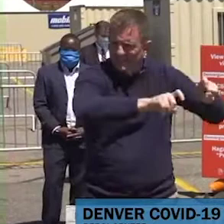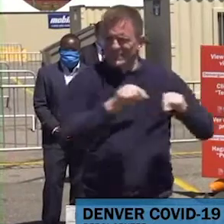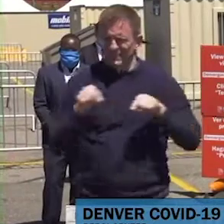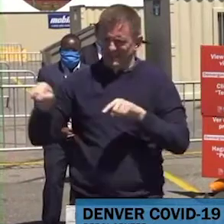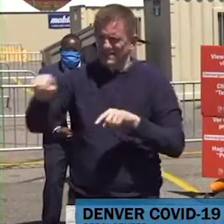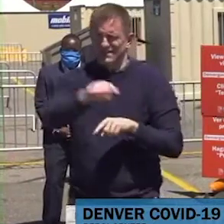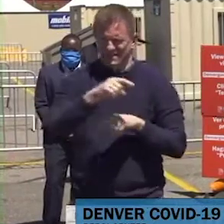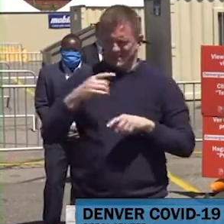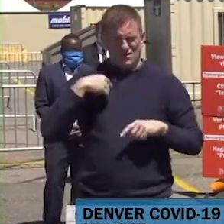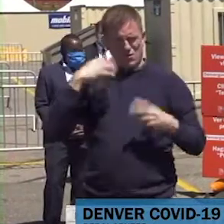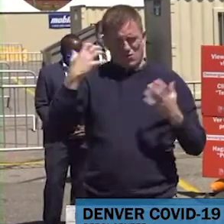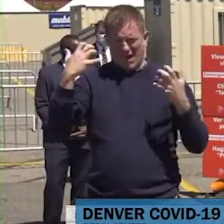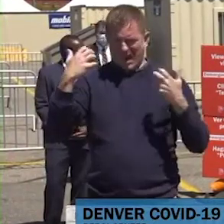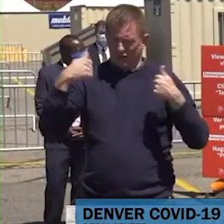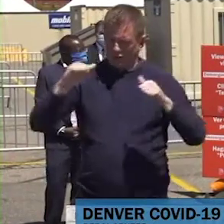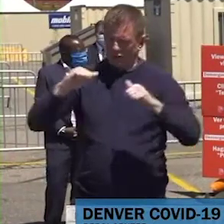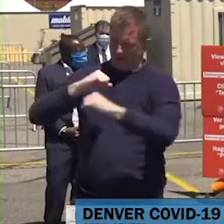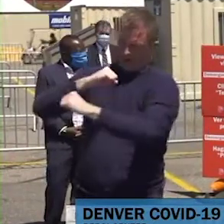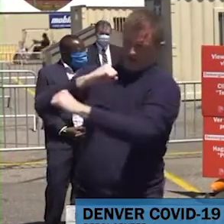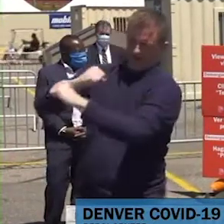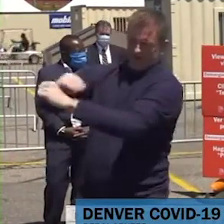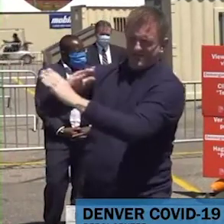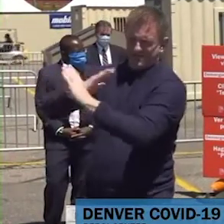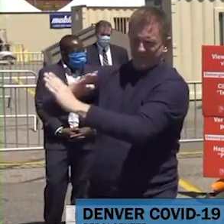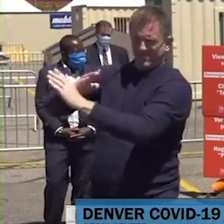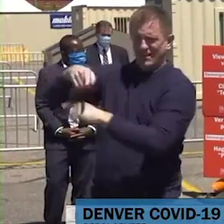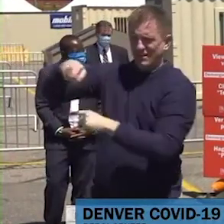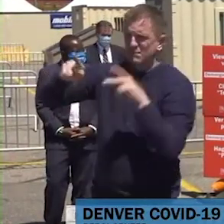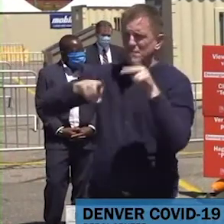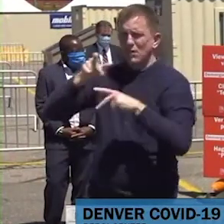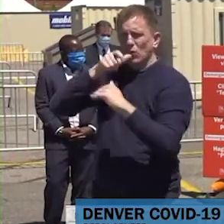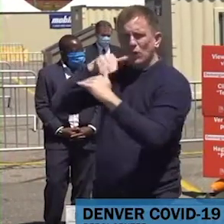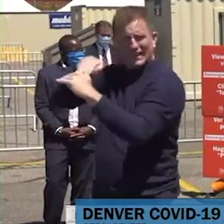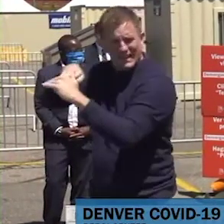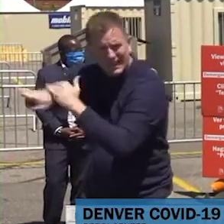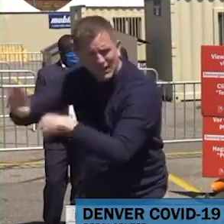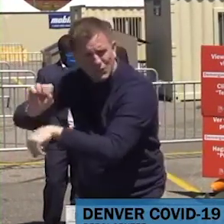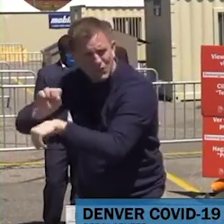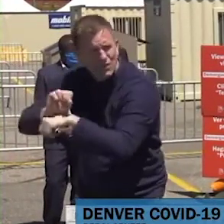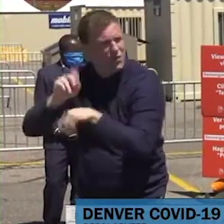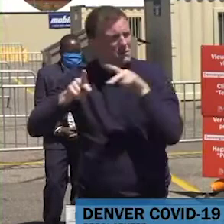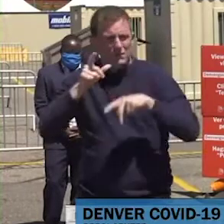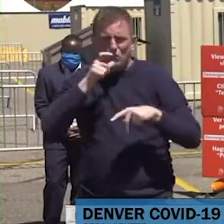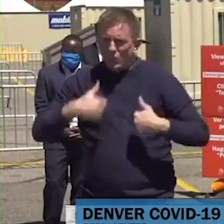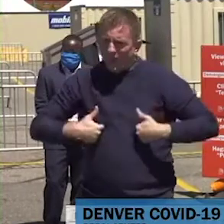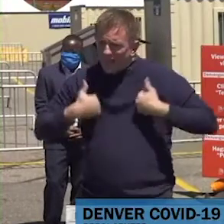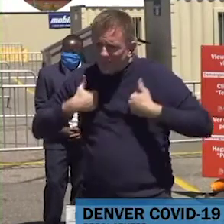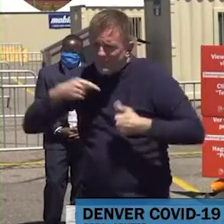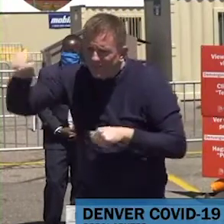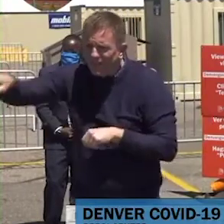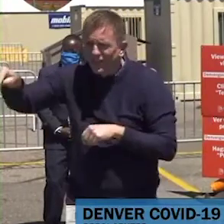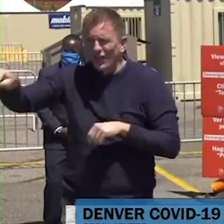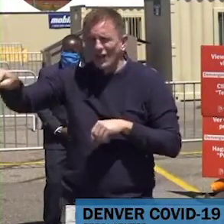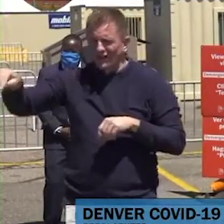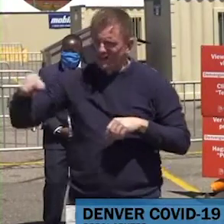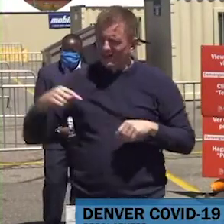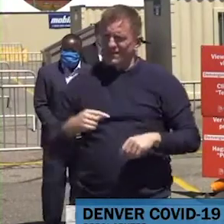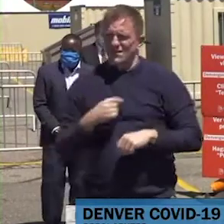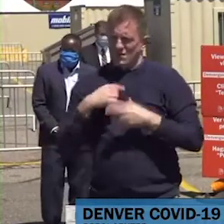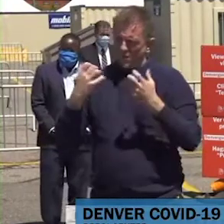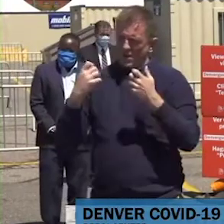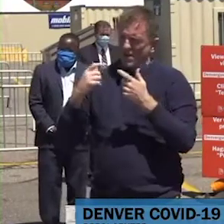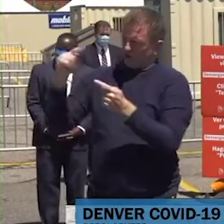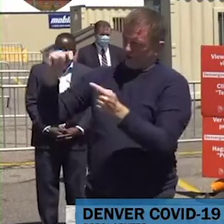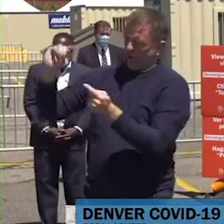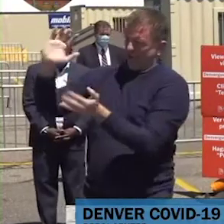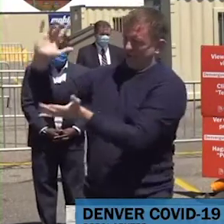ancianos, a los residentes también. Y así podemos mantener el virus fuera de estas áreas donde tienen una tasa tan alta de